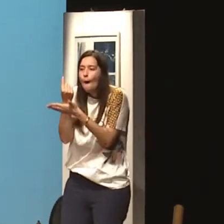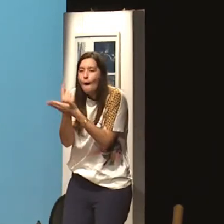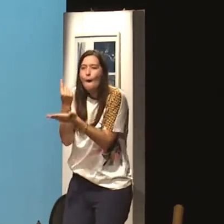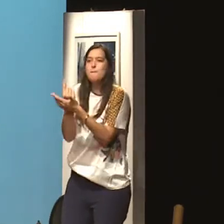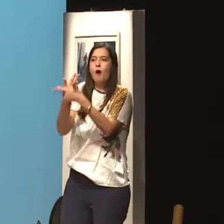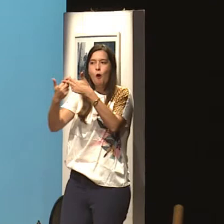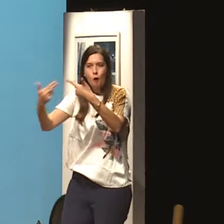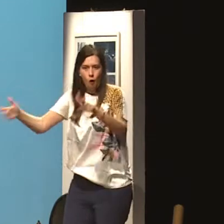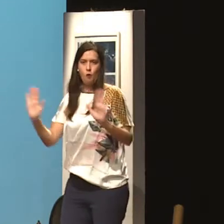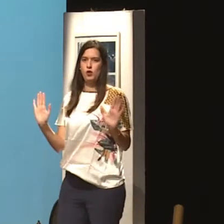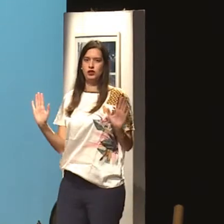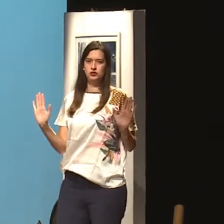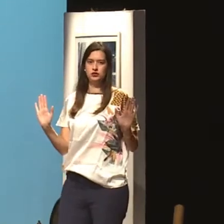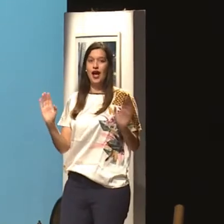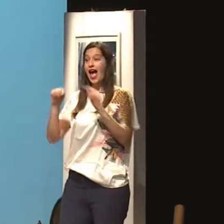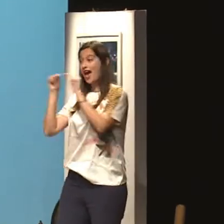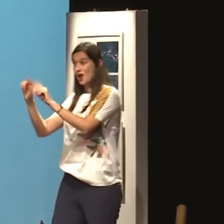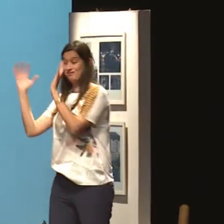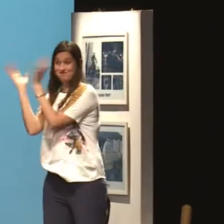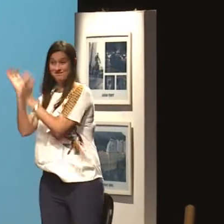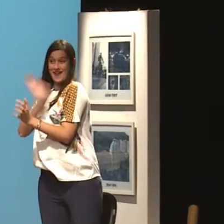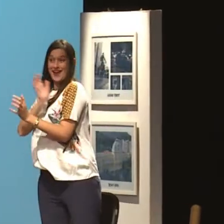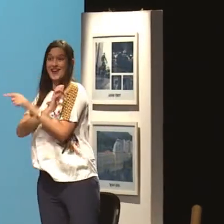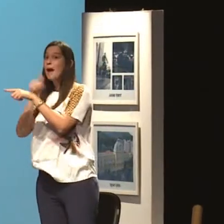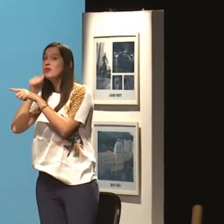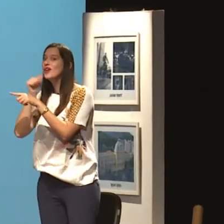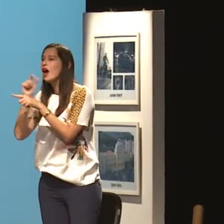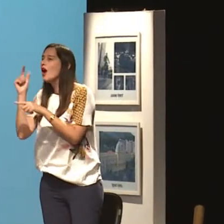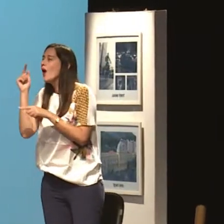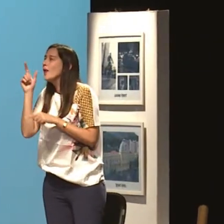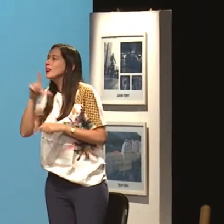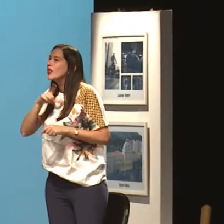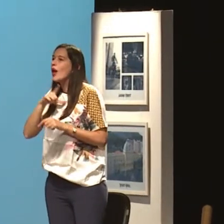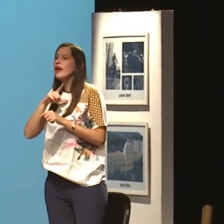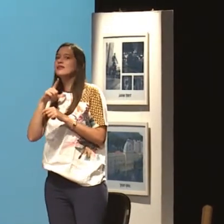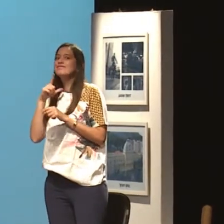A diferença é que o pobre consegue se superar. E a mulher rica,